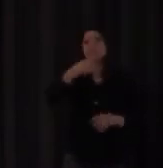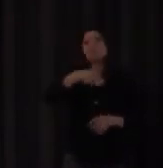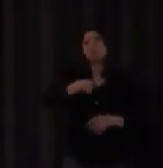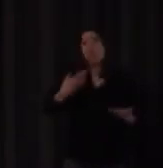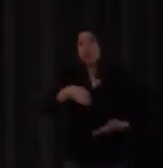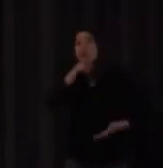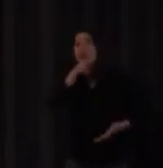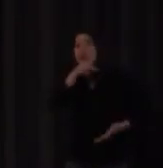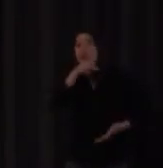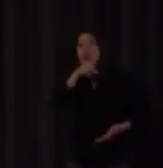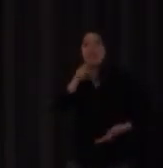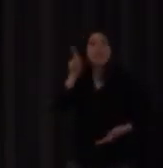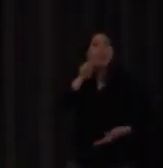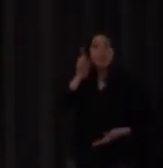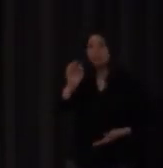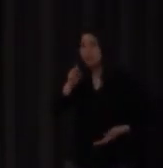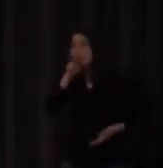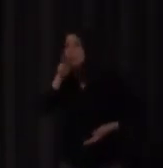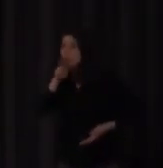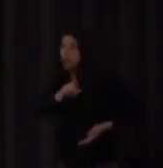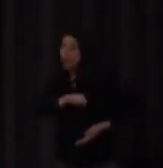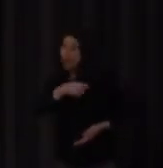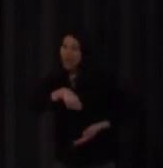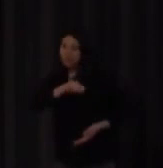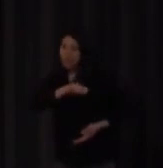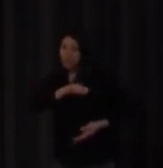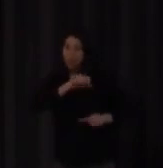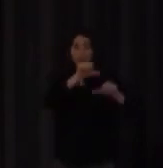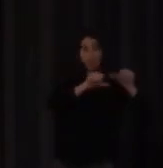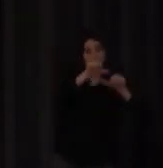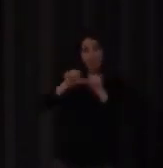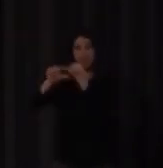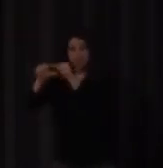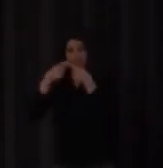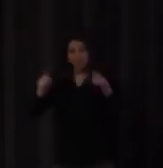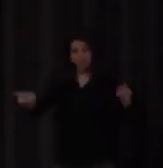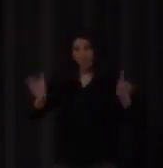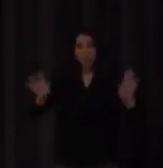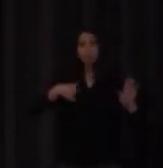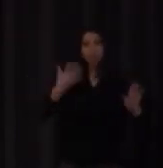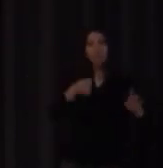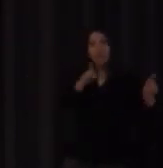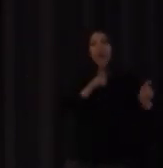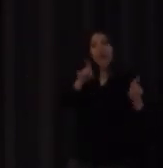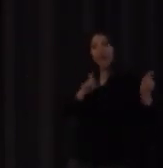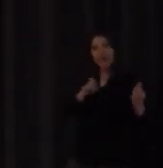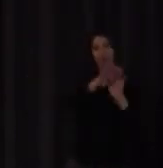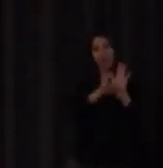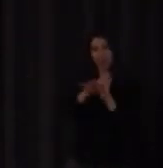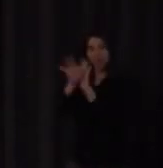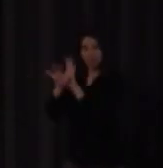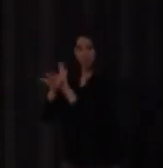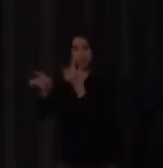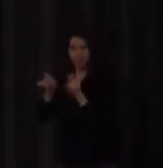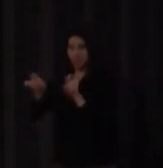que hablando en español por ejemplo ¿de acuerdo? pero el proceso de elegir es algo que ocurre con mucha rapidez y a lo que los alumnos